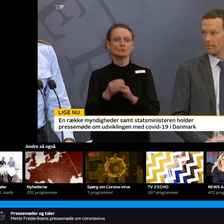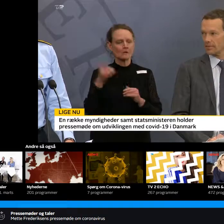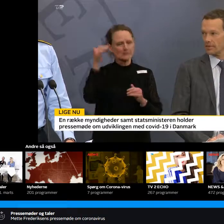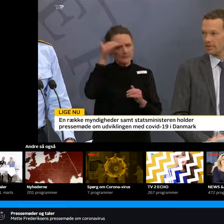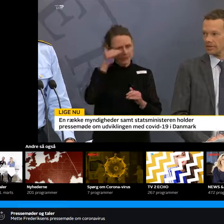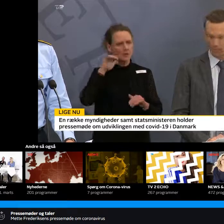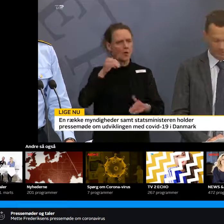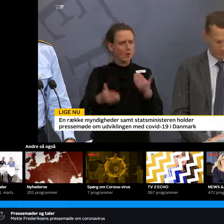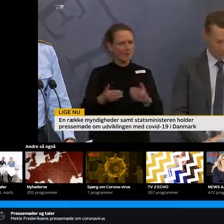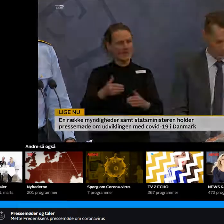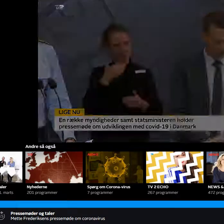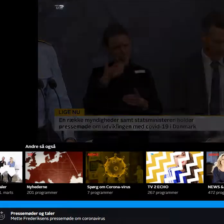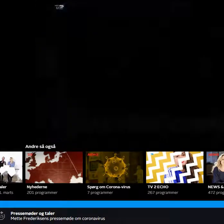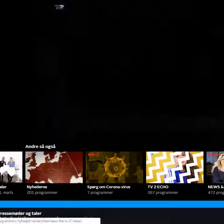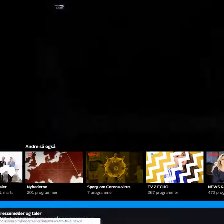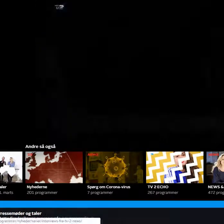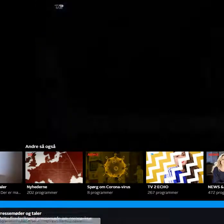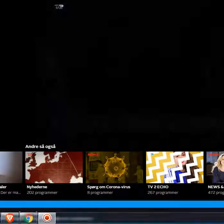Tak.